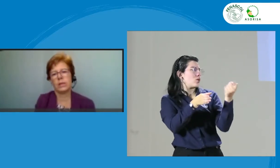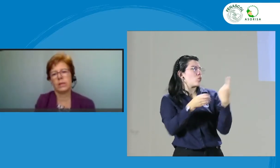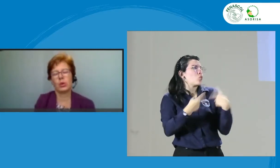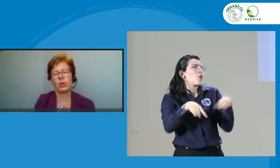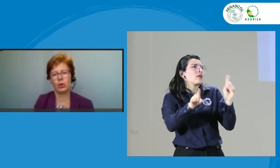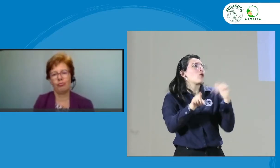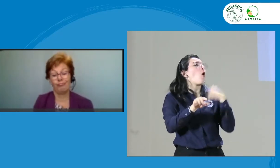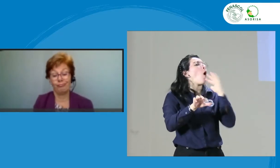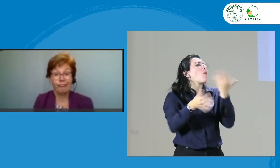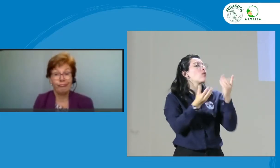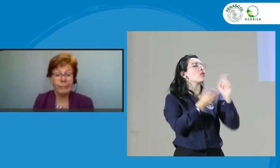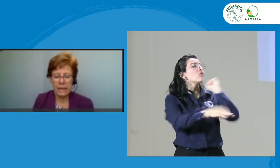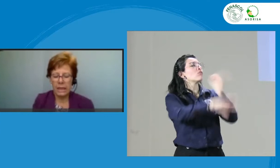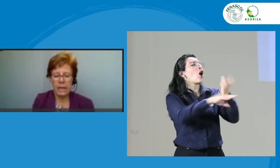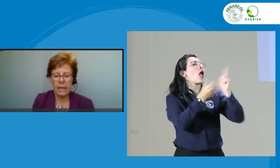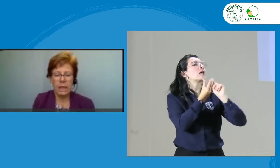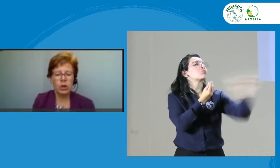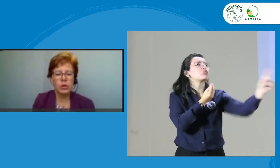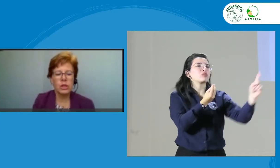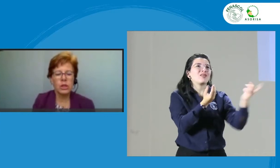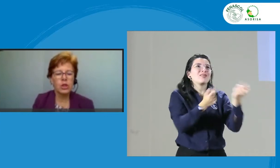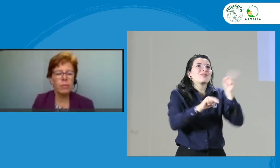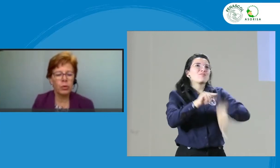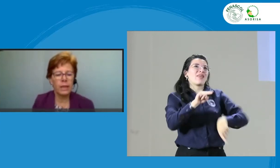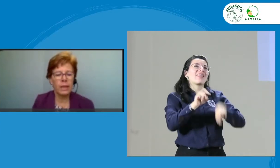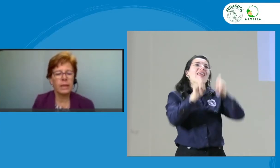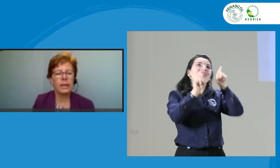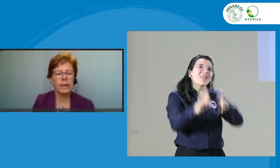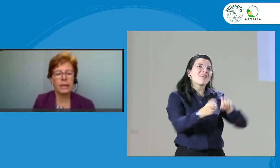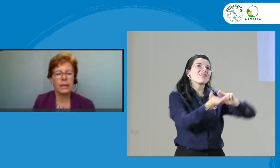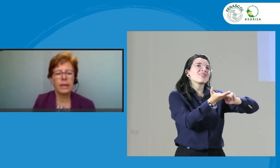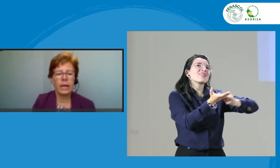asociación. Entonces, eso es importante que quede claro.